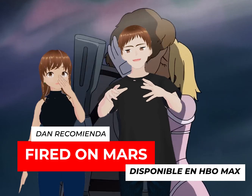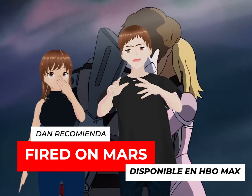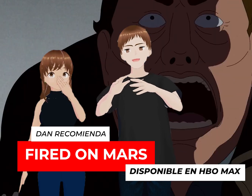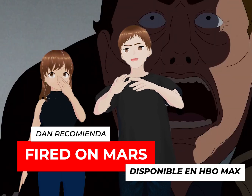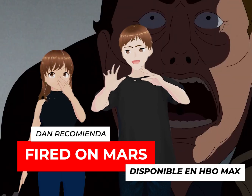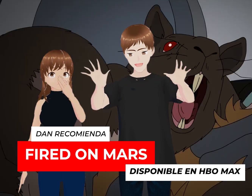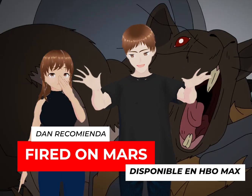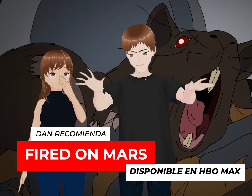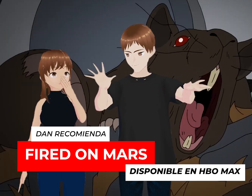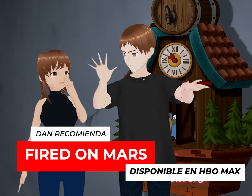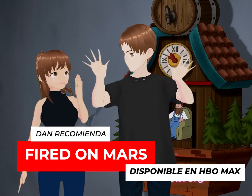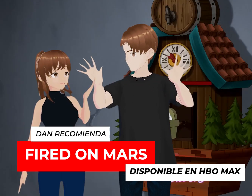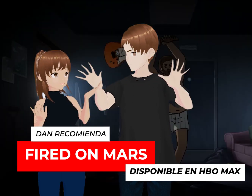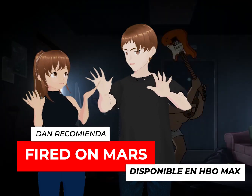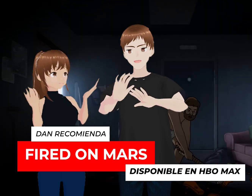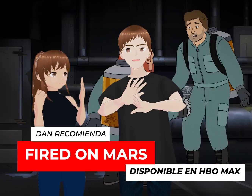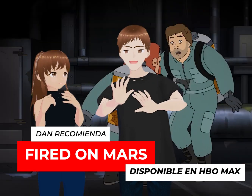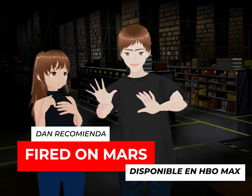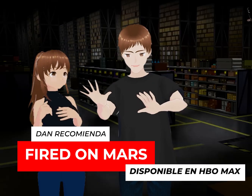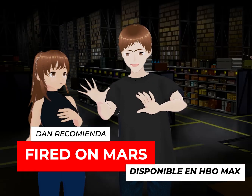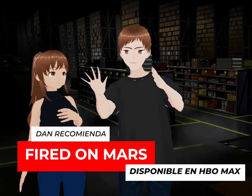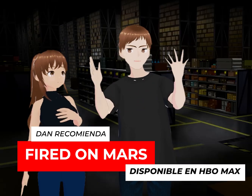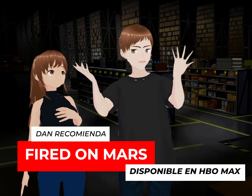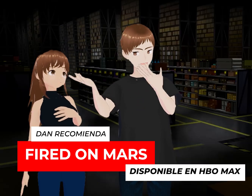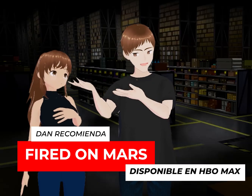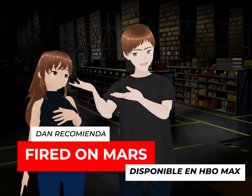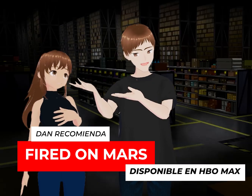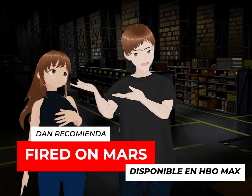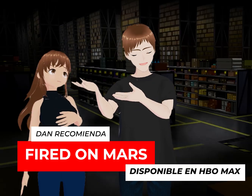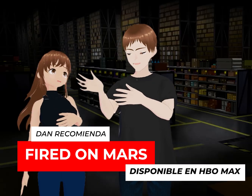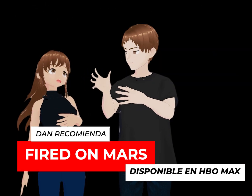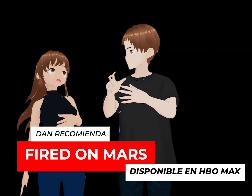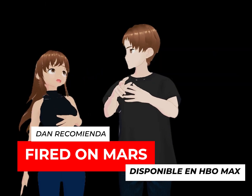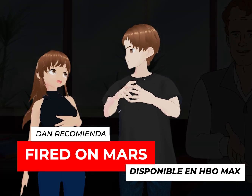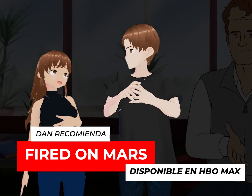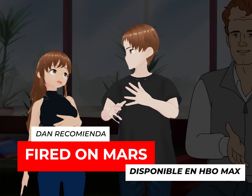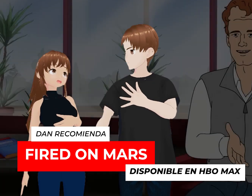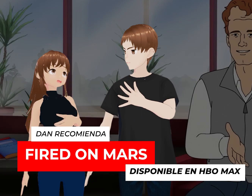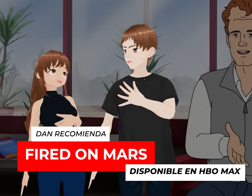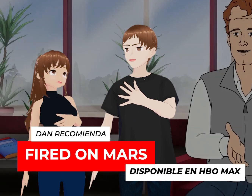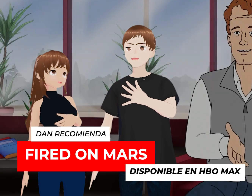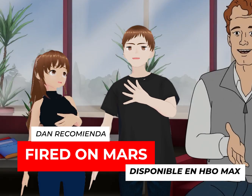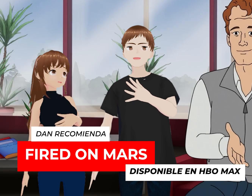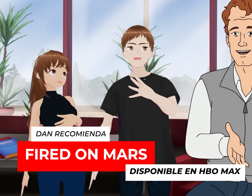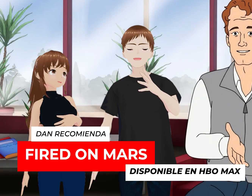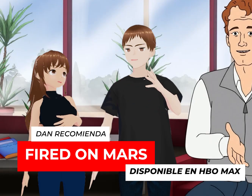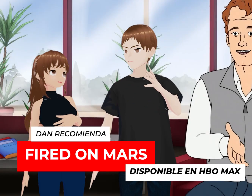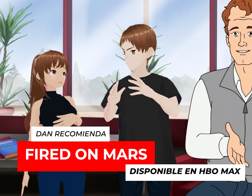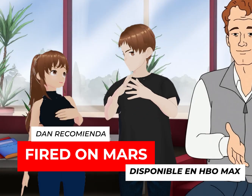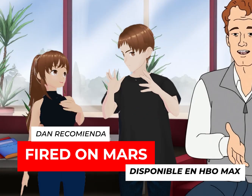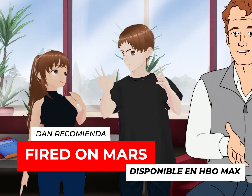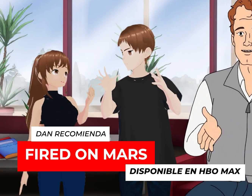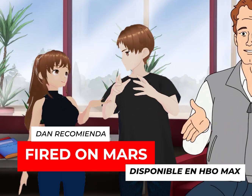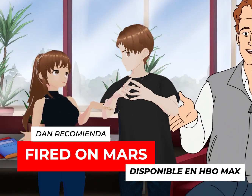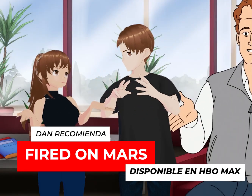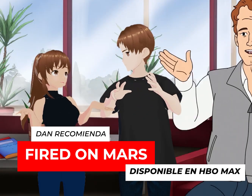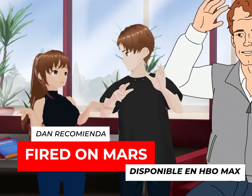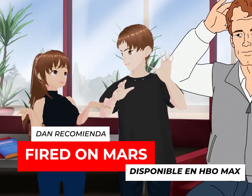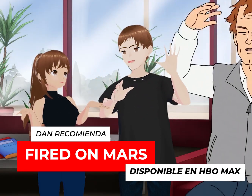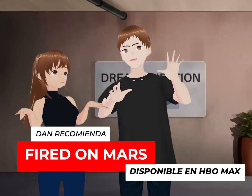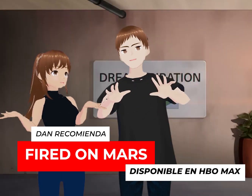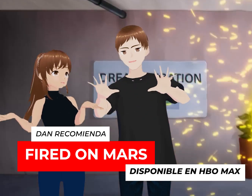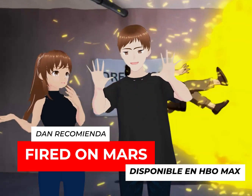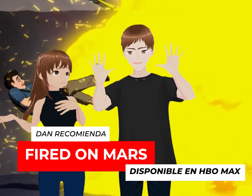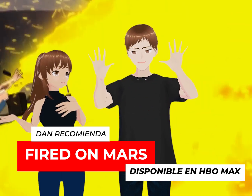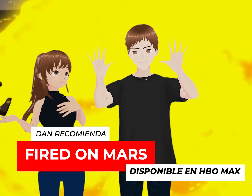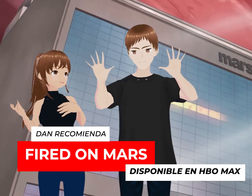que te mantiene el oxígeno en todo el área no lo vas a despedir, por obvias razones. Pero de repente, oye, ¿y quién nos hacían los PowerPoints